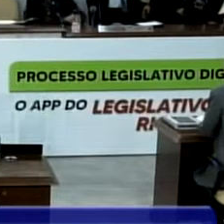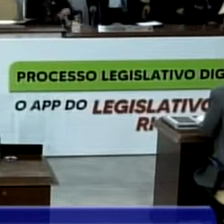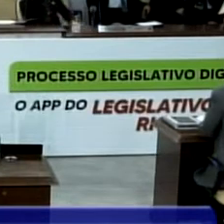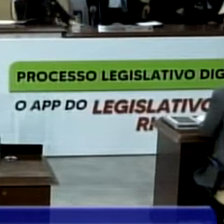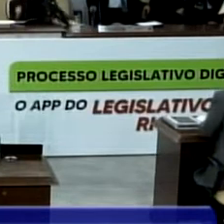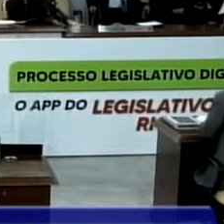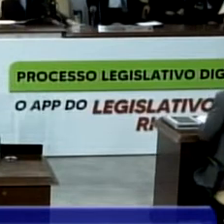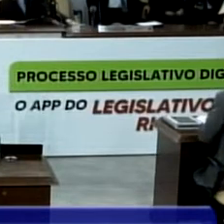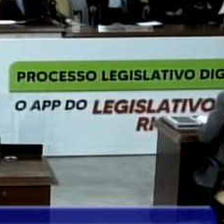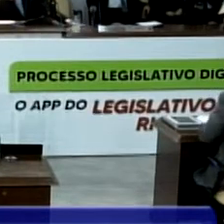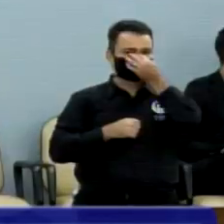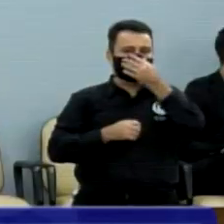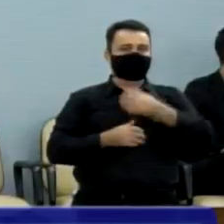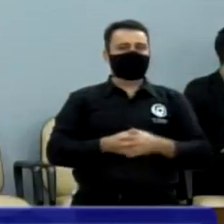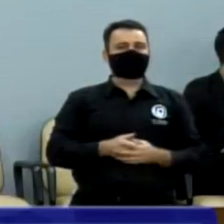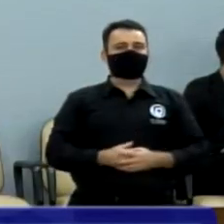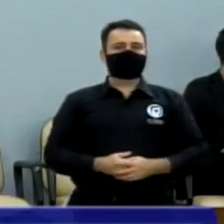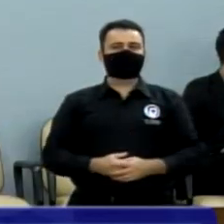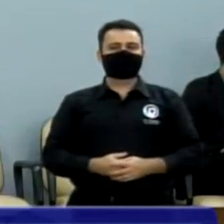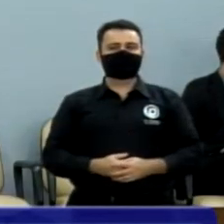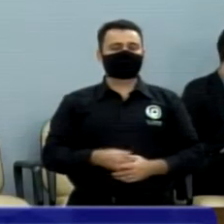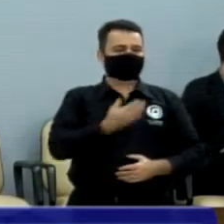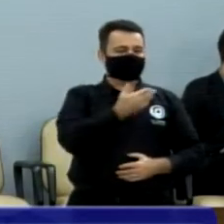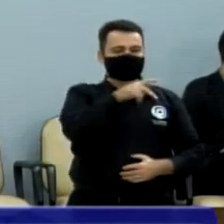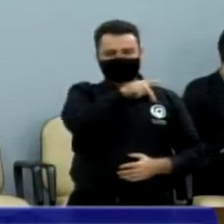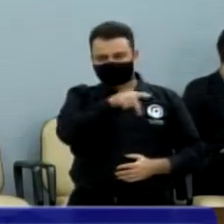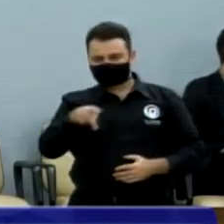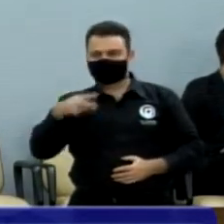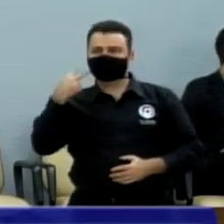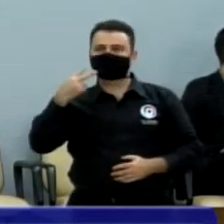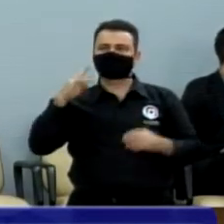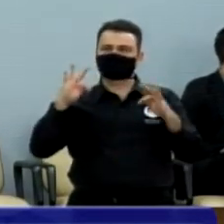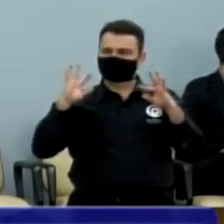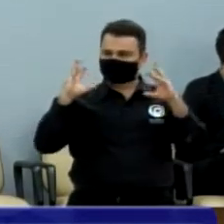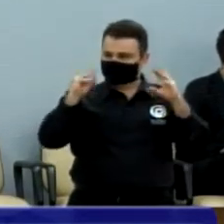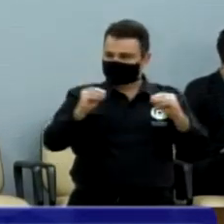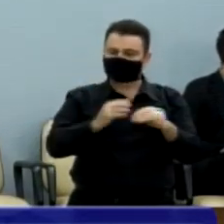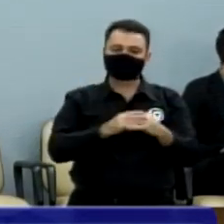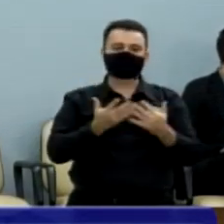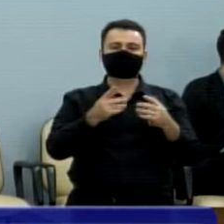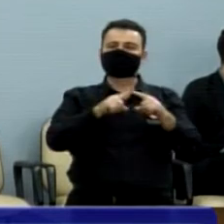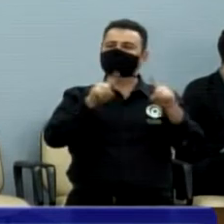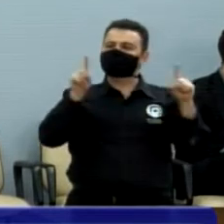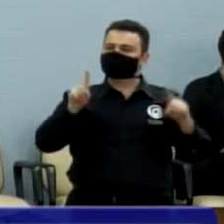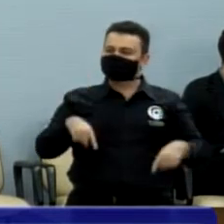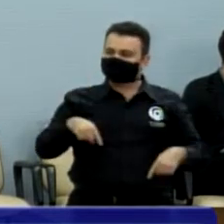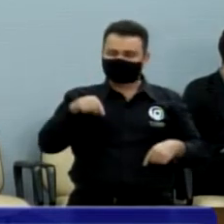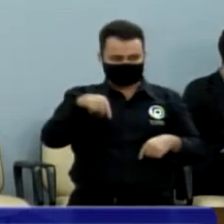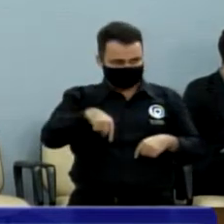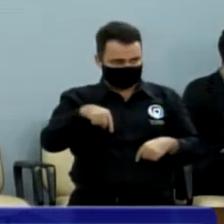Senhor presidente, demais vereadores, funcionários desta casa,